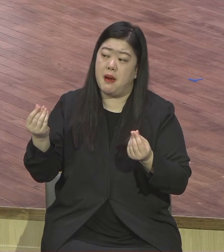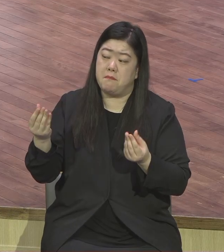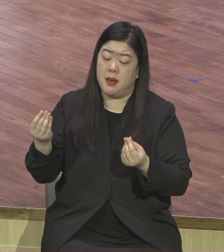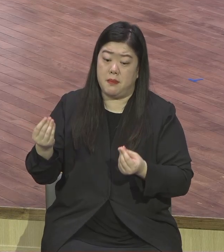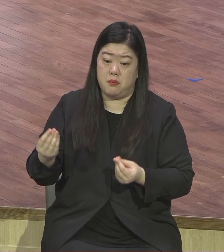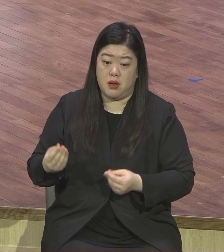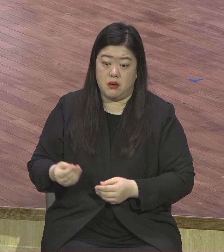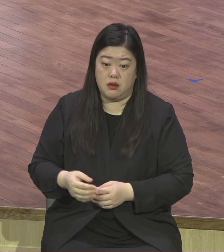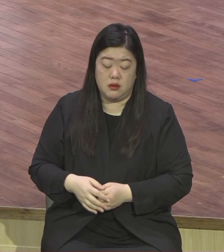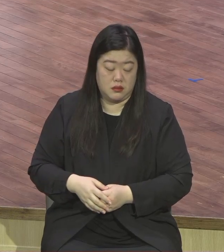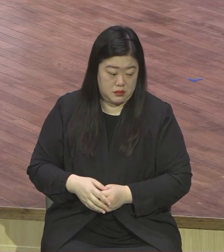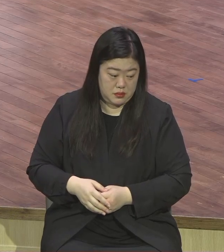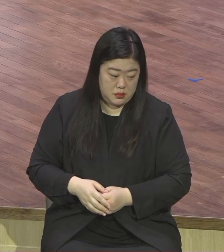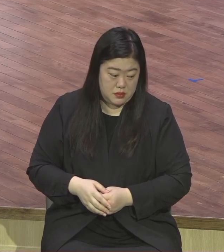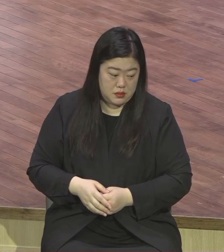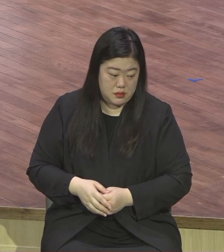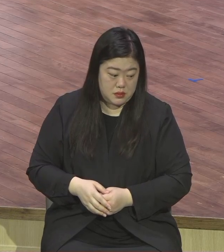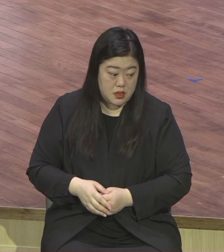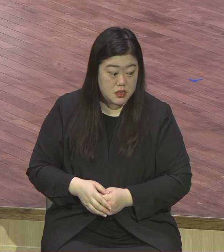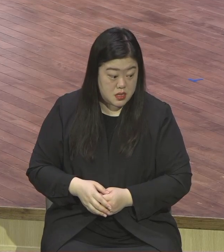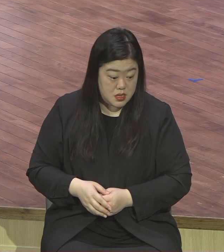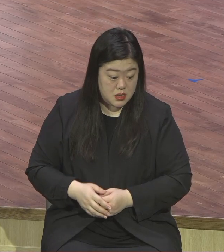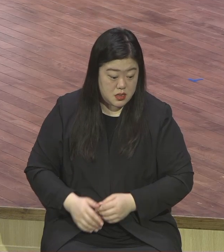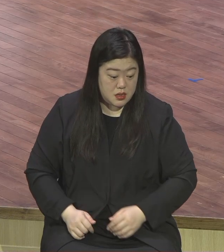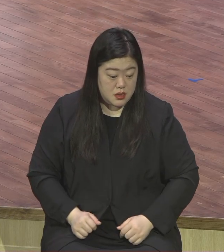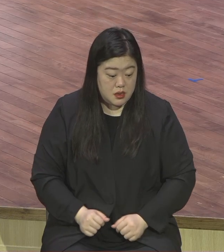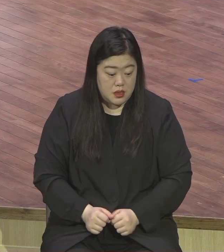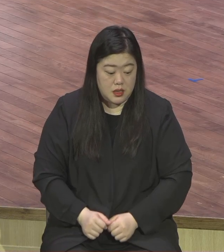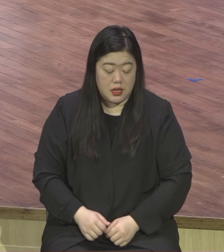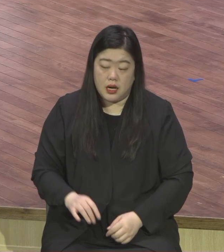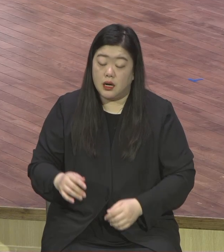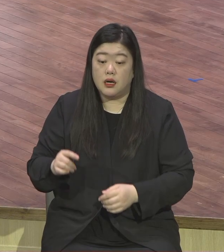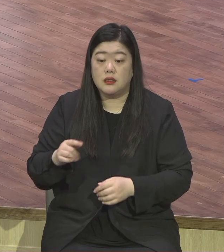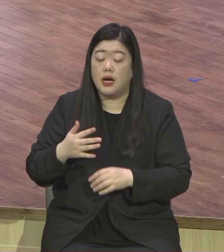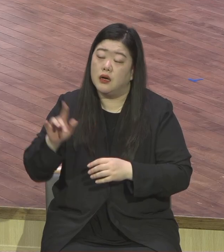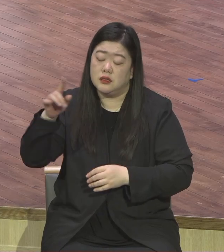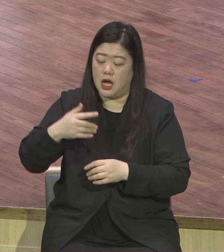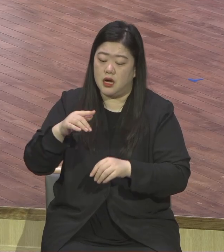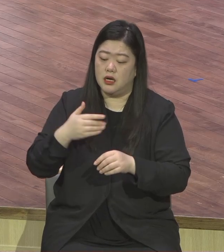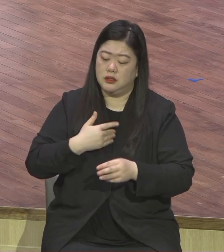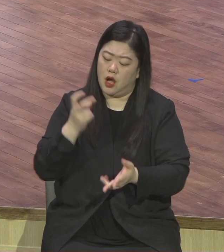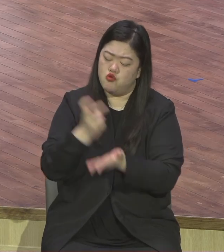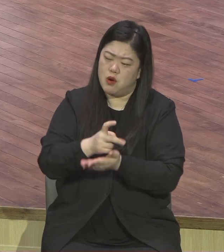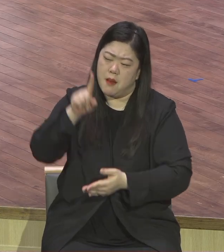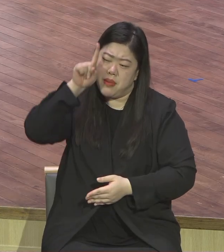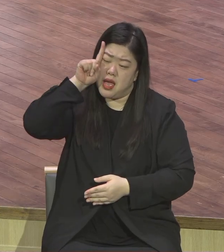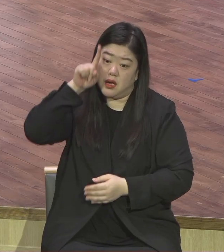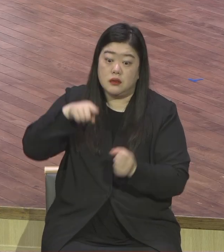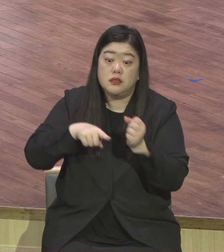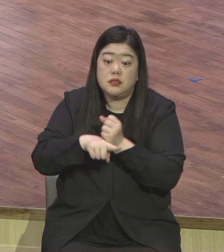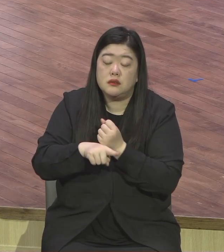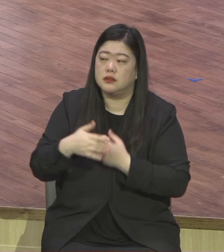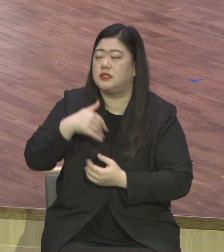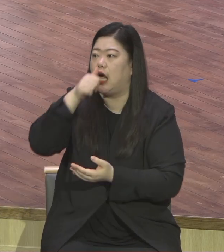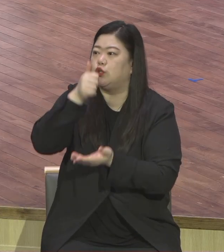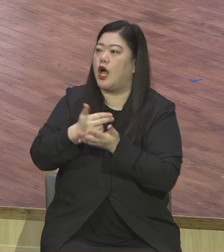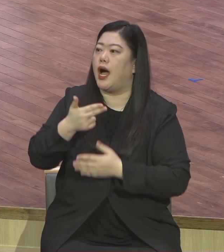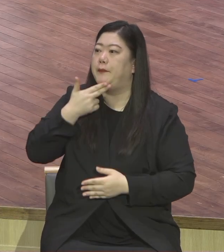뭐라 하겠어요. 다 지켰다가 무슨 말이에요. 나 죄 없다는 얘기예요. 나 율법 다 지켰다고 나 죄 없다.